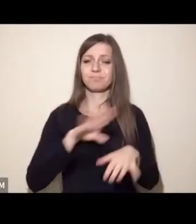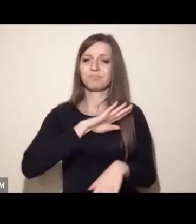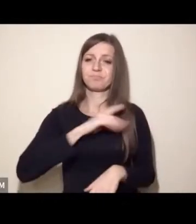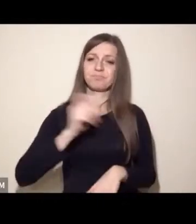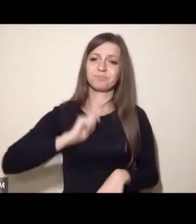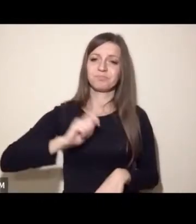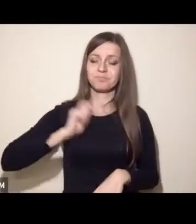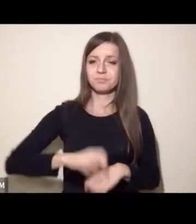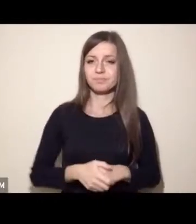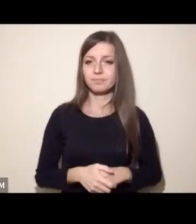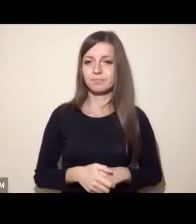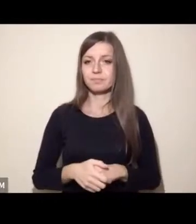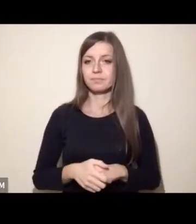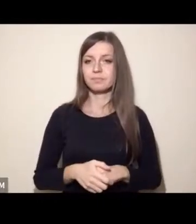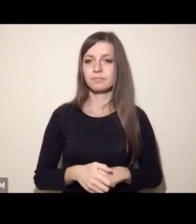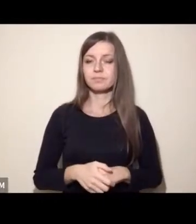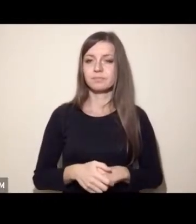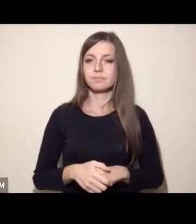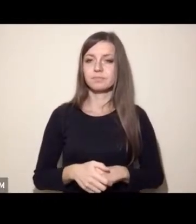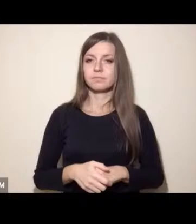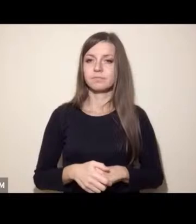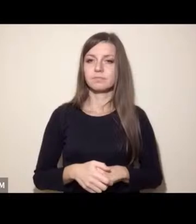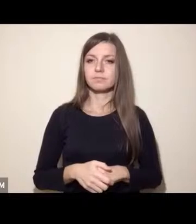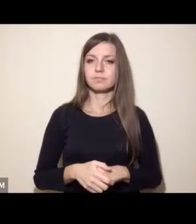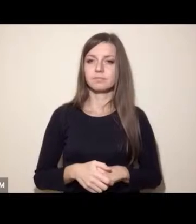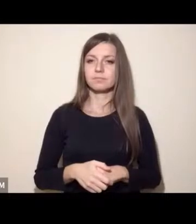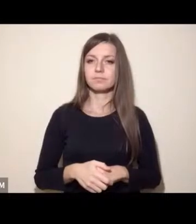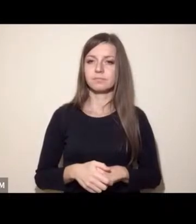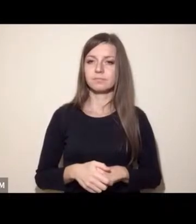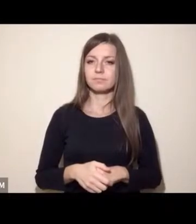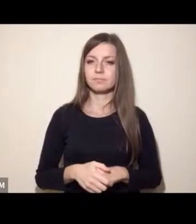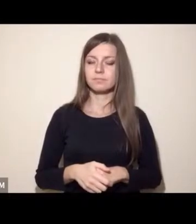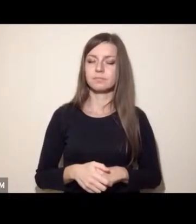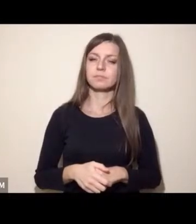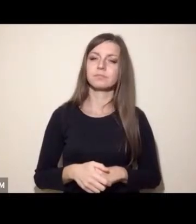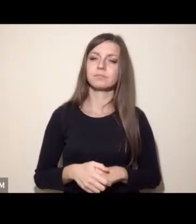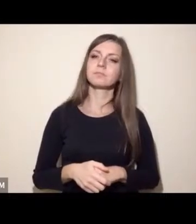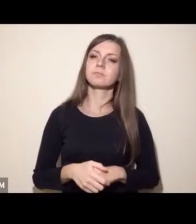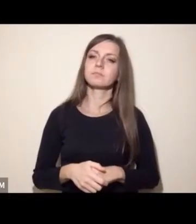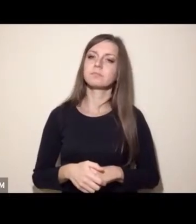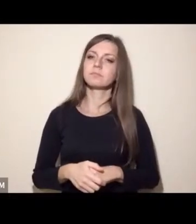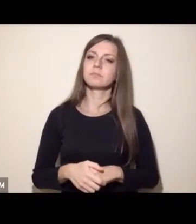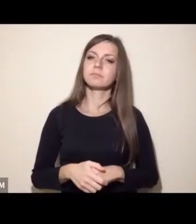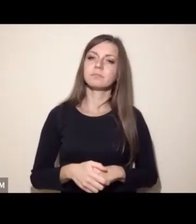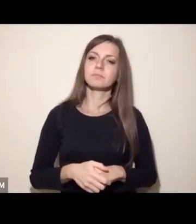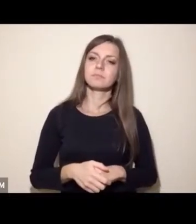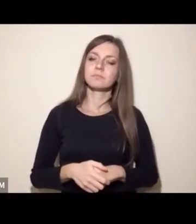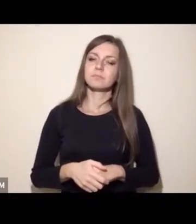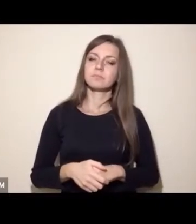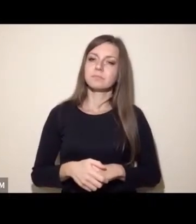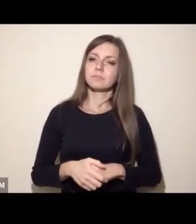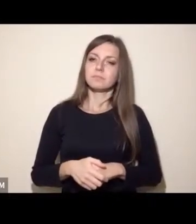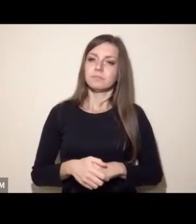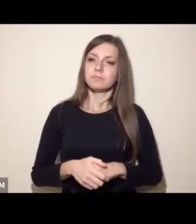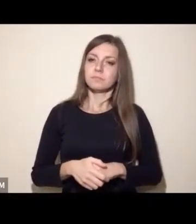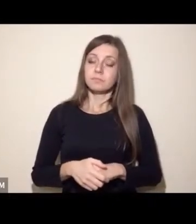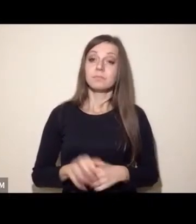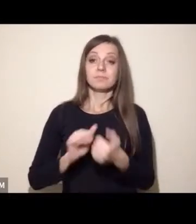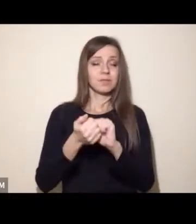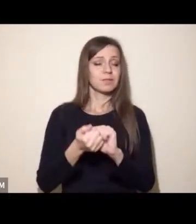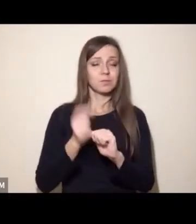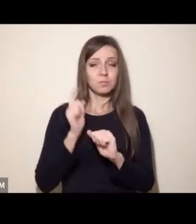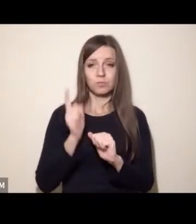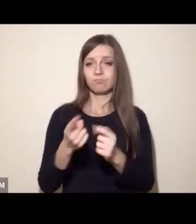zarówno sam wkład sektora hodowli zwierząt, zmiany klimatu, jak i zmiany, które muszą w ramach niego nastąpić,